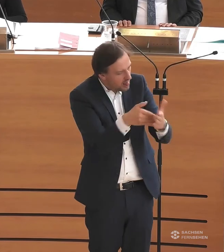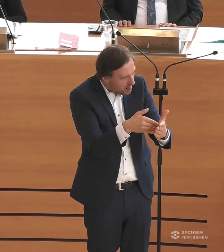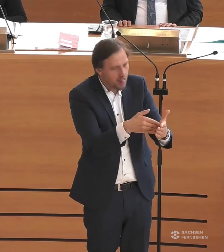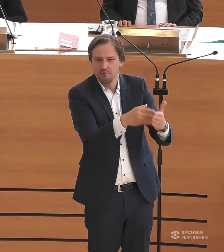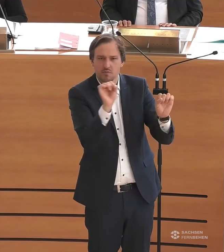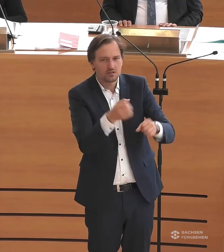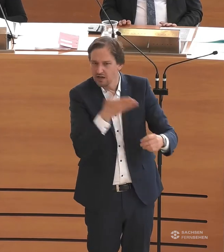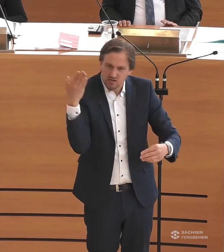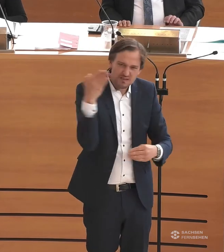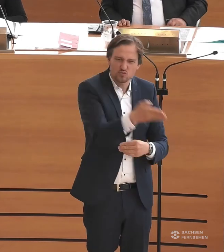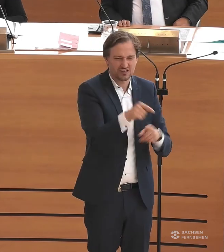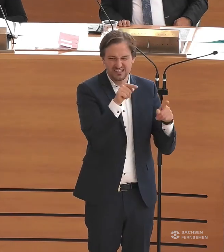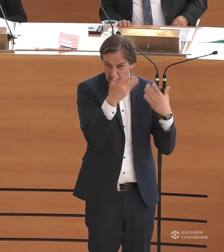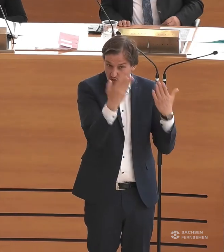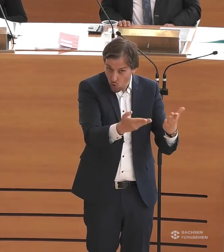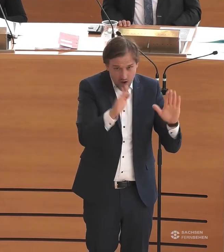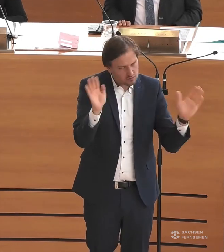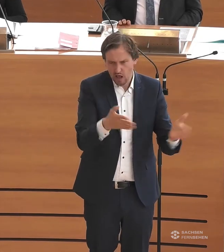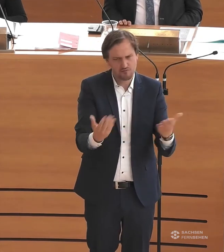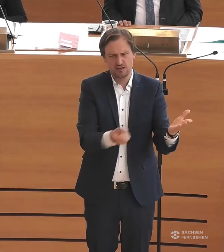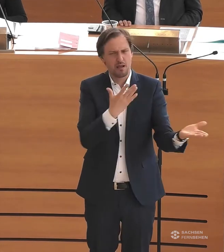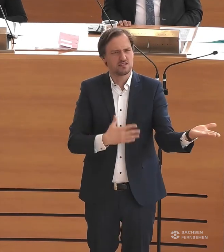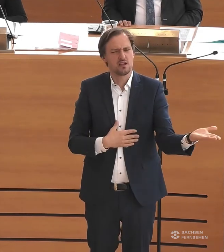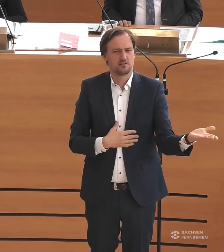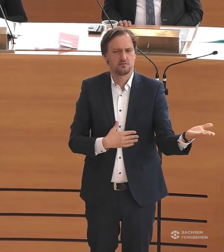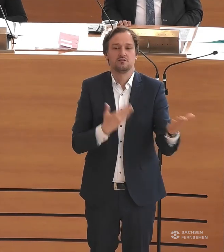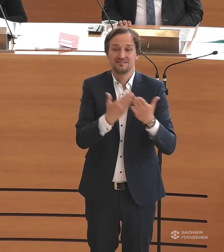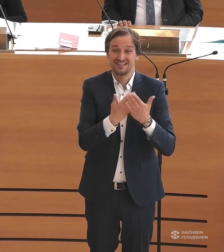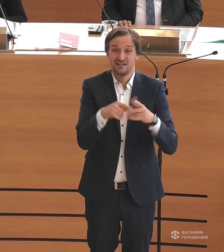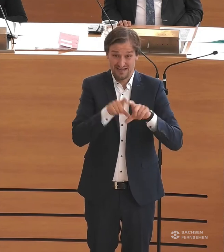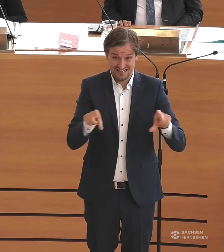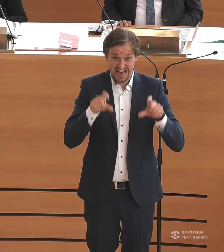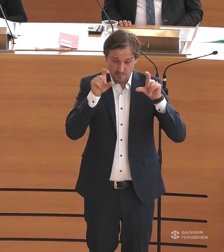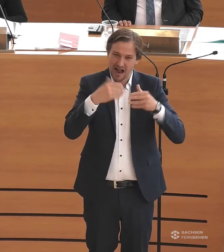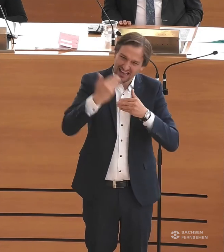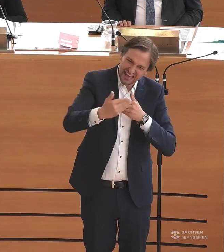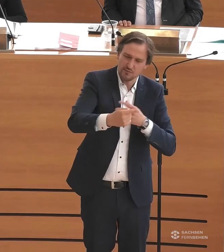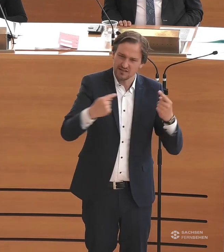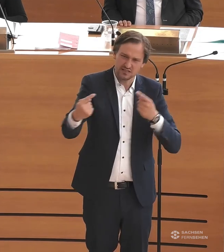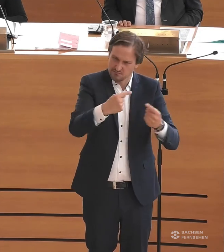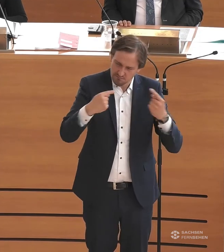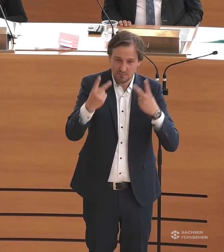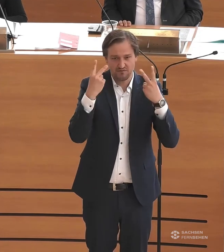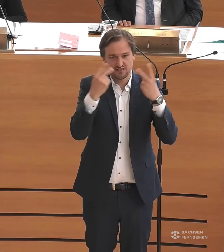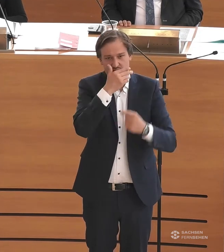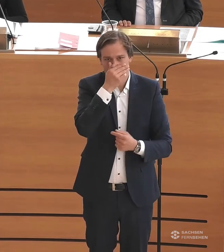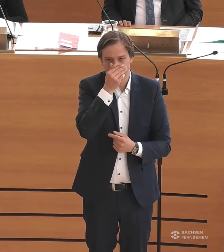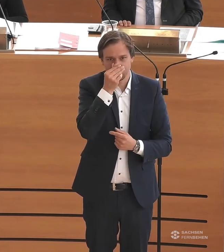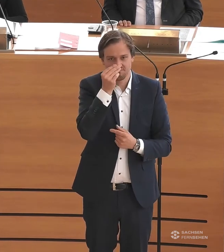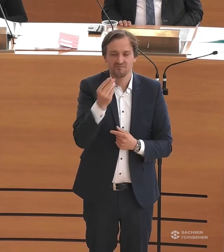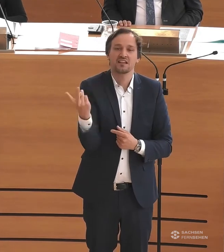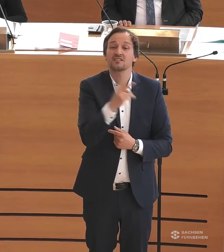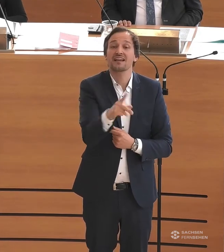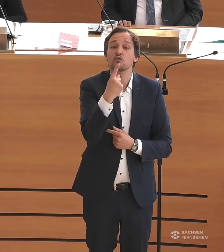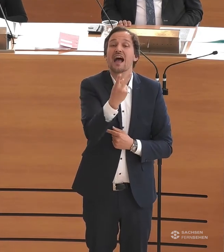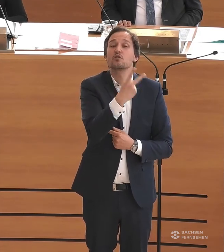werden kann. Und deswegen bin ich eigentlich ganz froh, dass wir diese Themen wirklich regelmäßig hier besprechen. Wir haben 2021